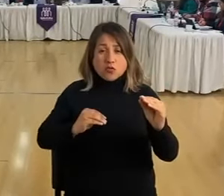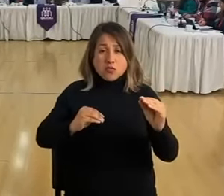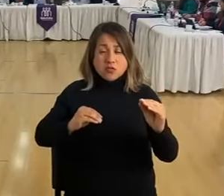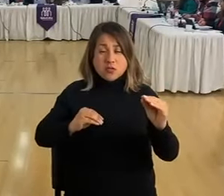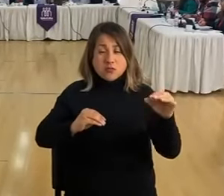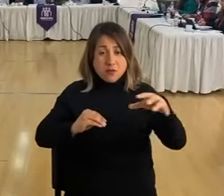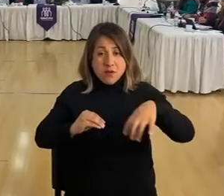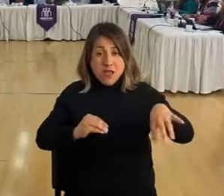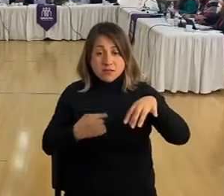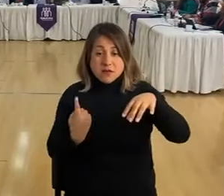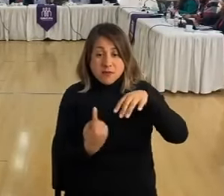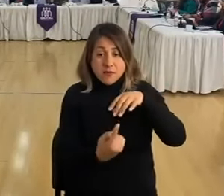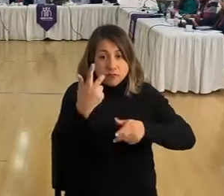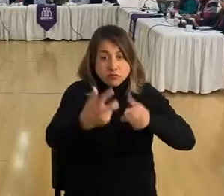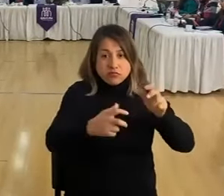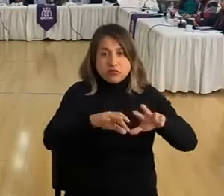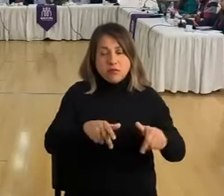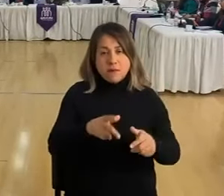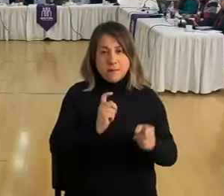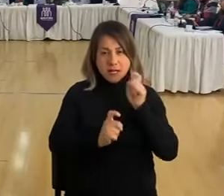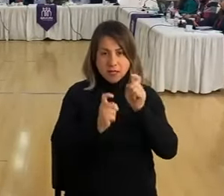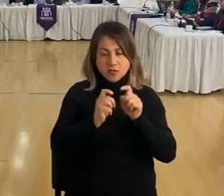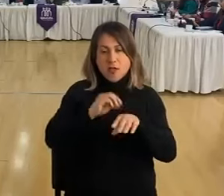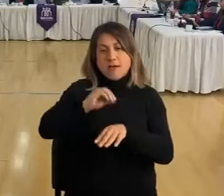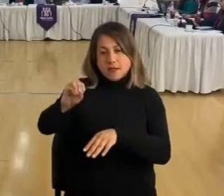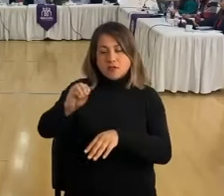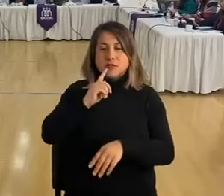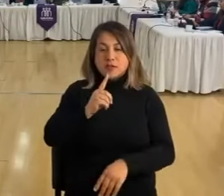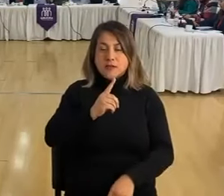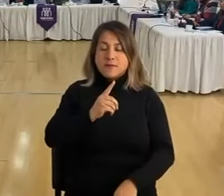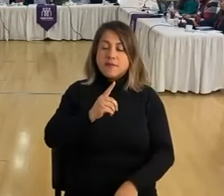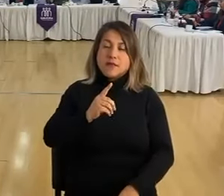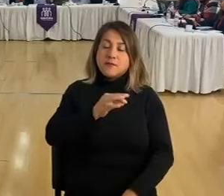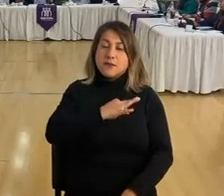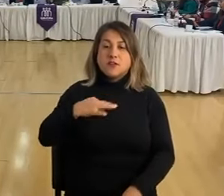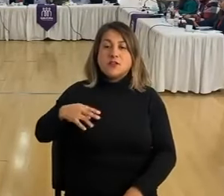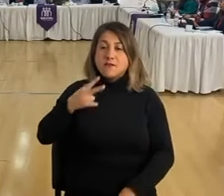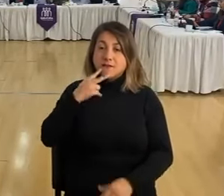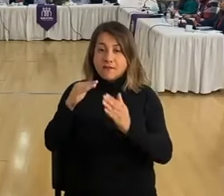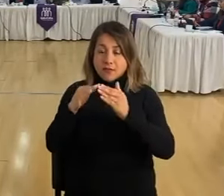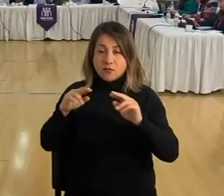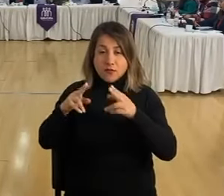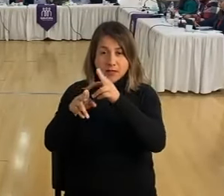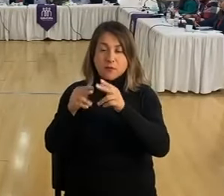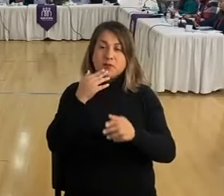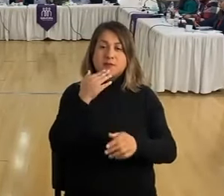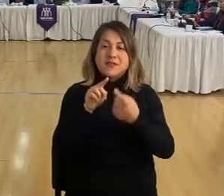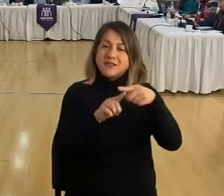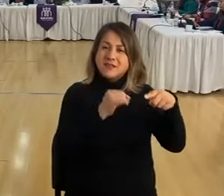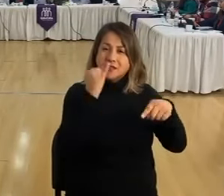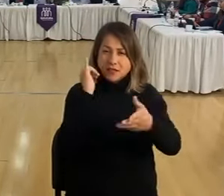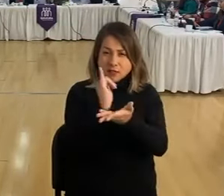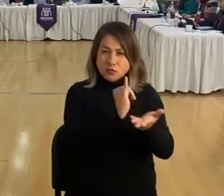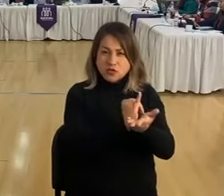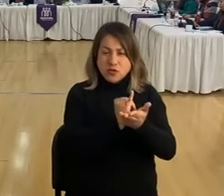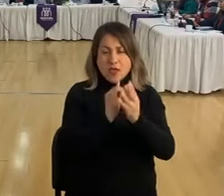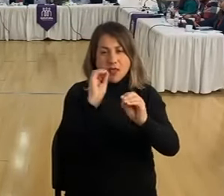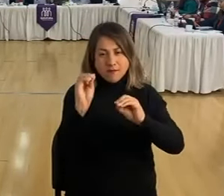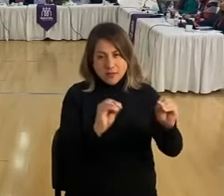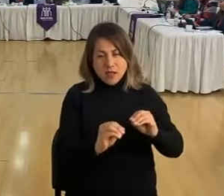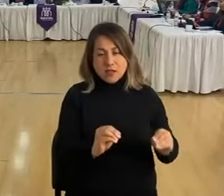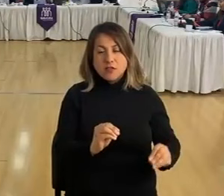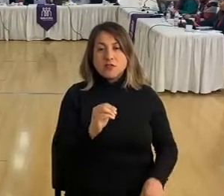responsabilizo totalmente al Servio, al MIMBU. He oficiado a las respectivas instituciones con este tema